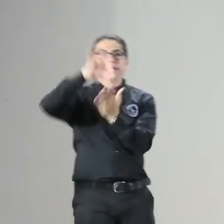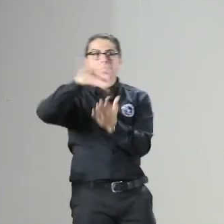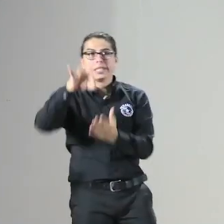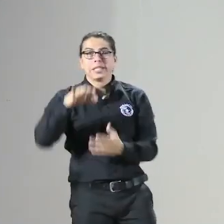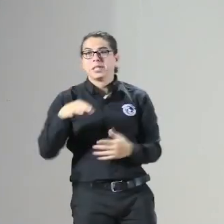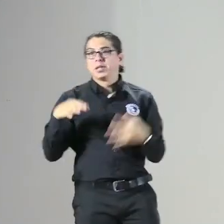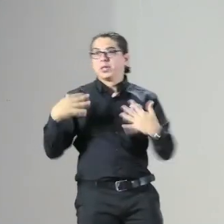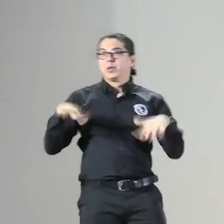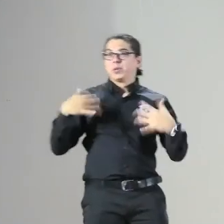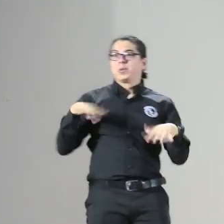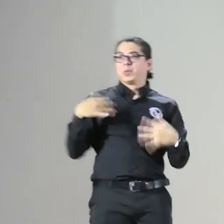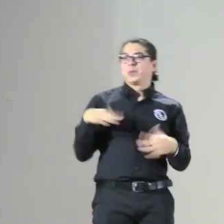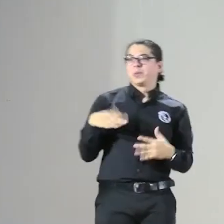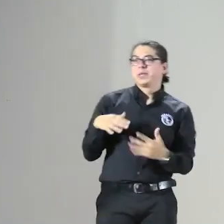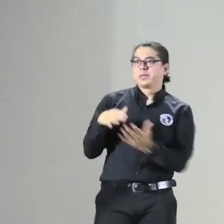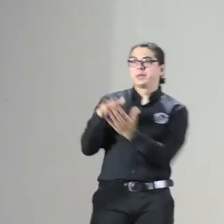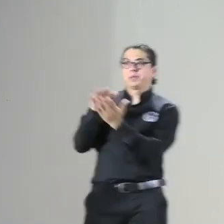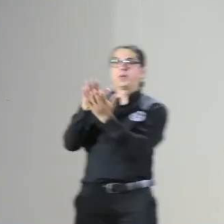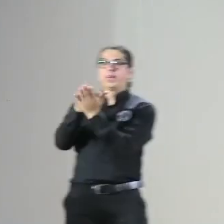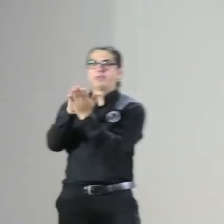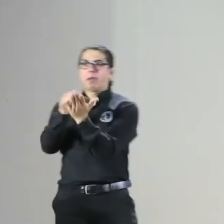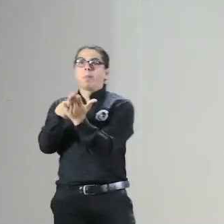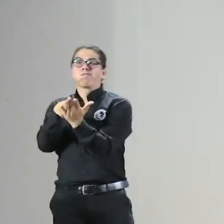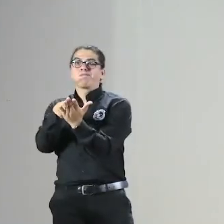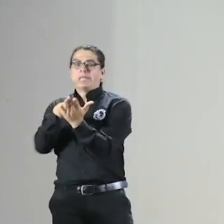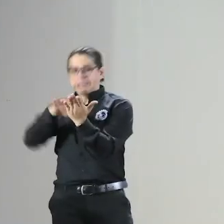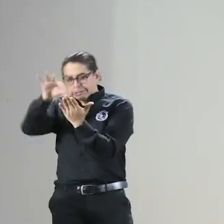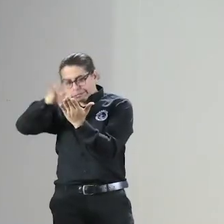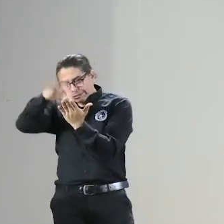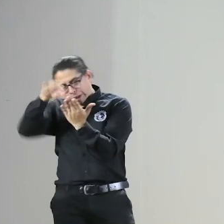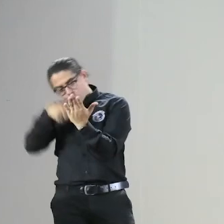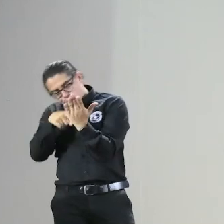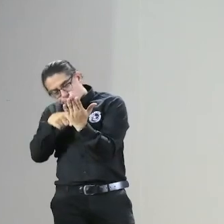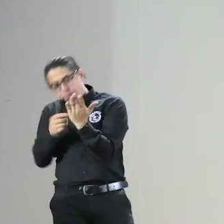páginas son estas 17 páginas